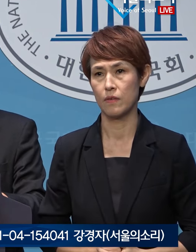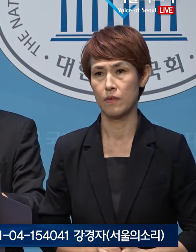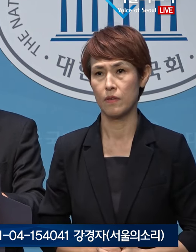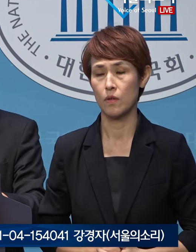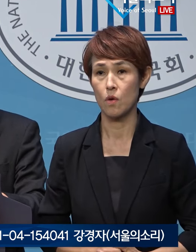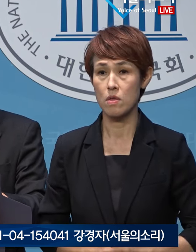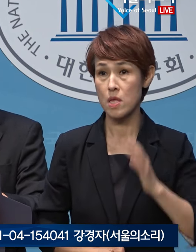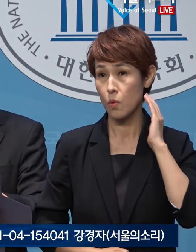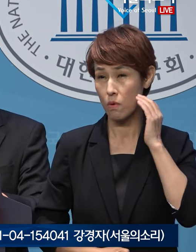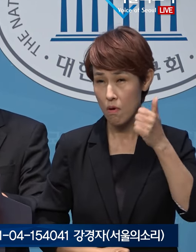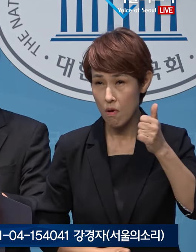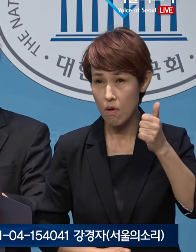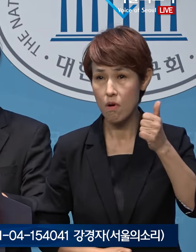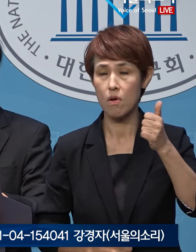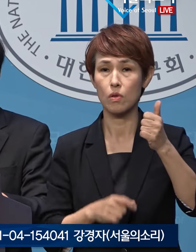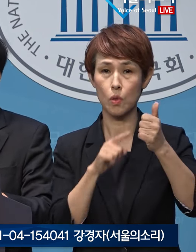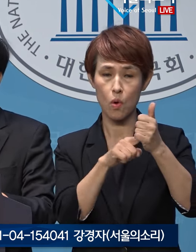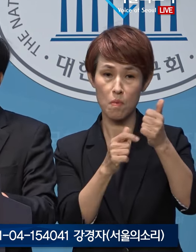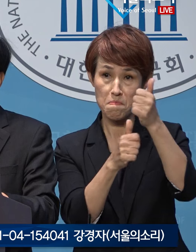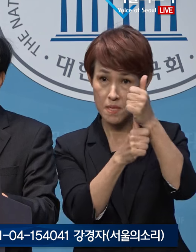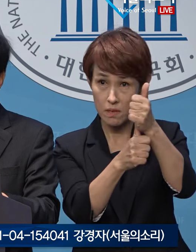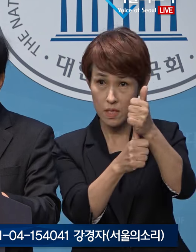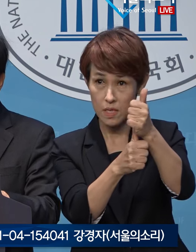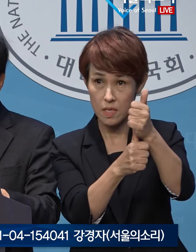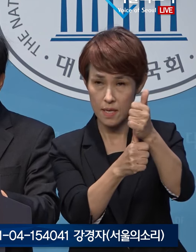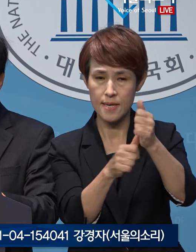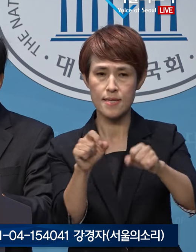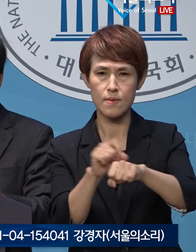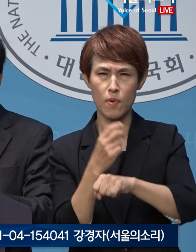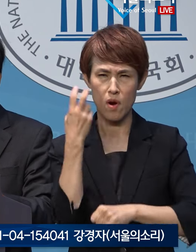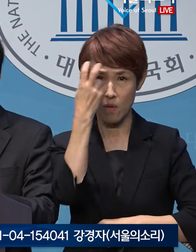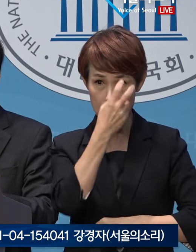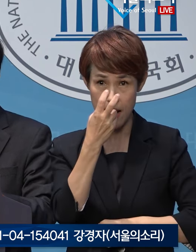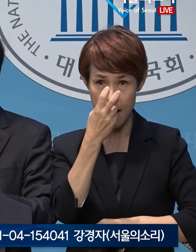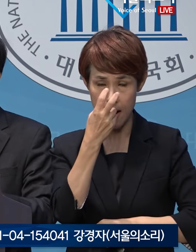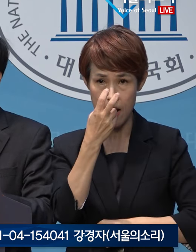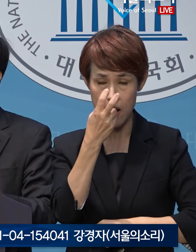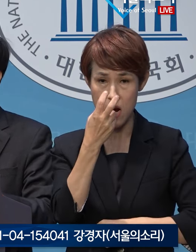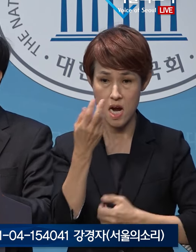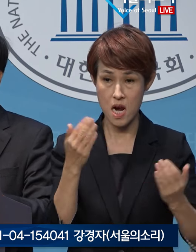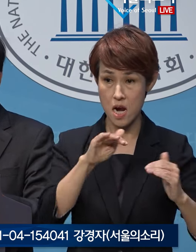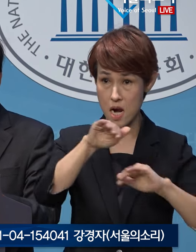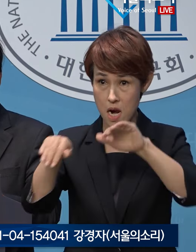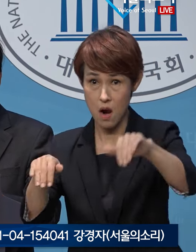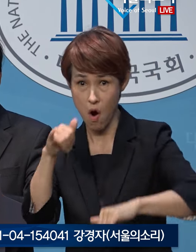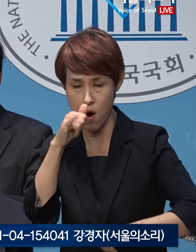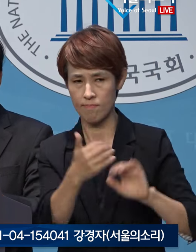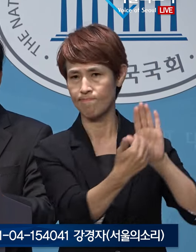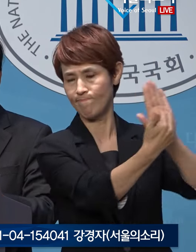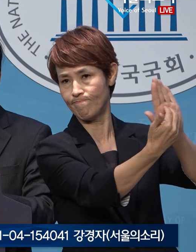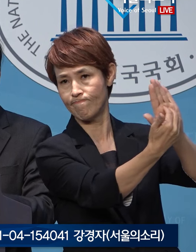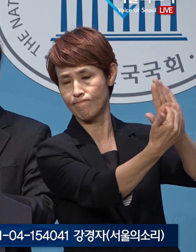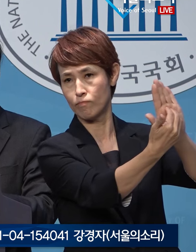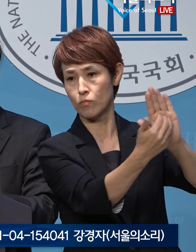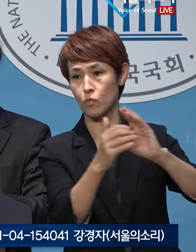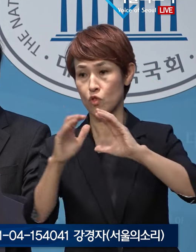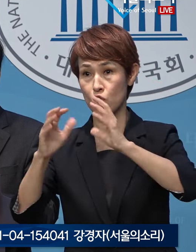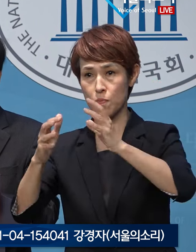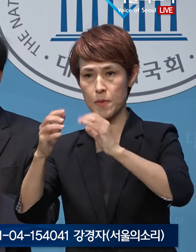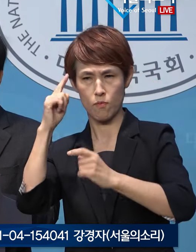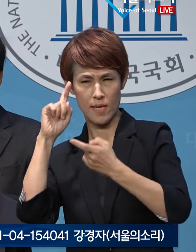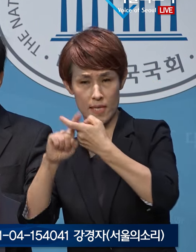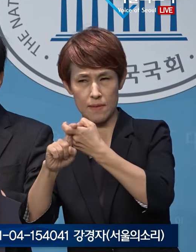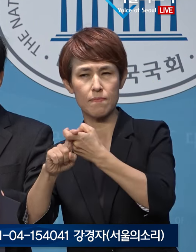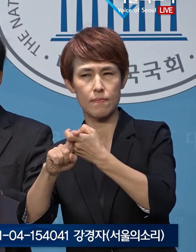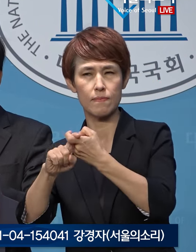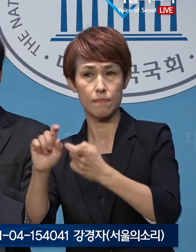대통령과 대통령 비서실이 특별검사의 직무에 관여한 행위를 금지하고 국민적 관심을